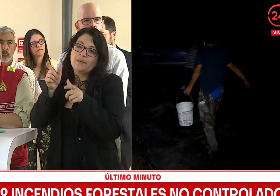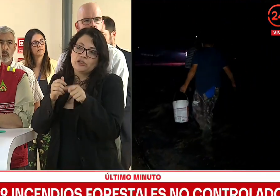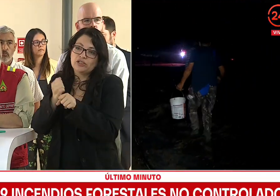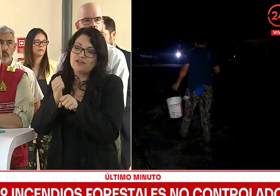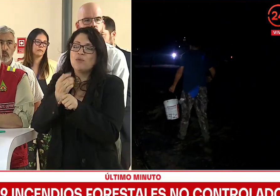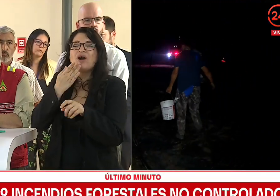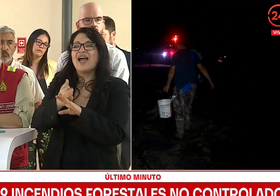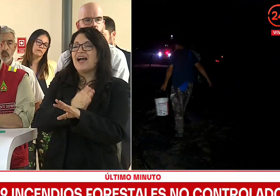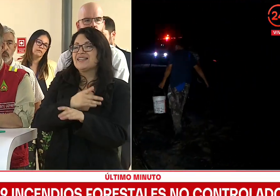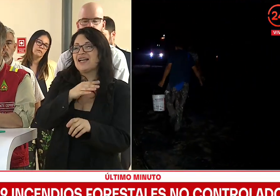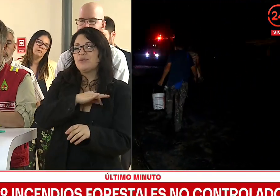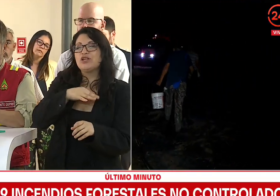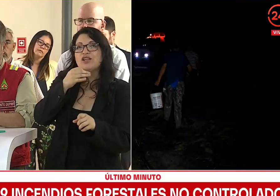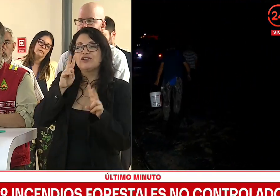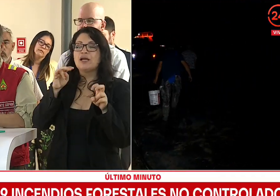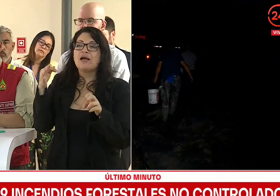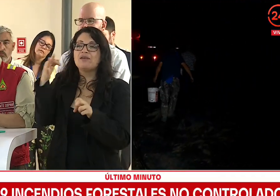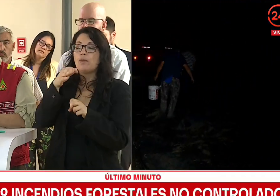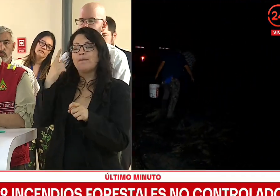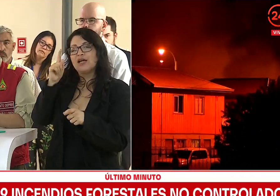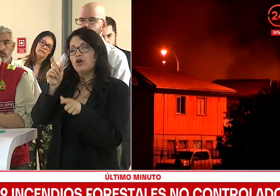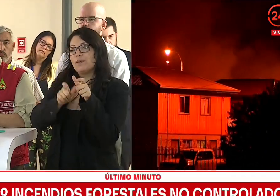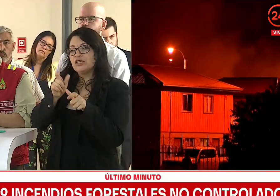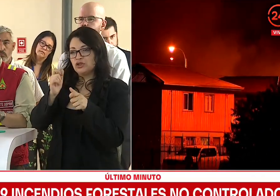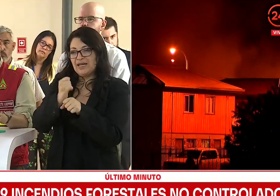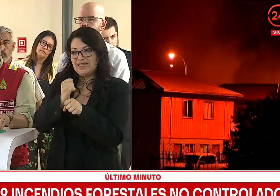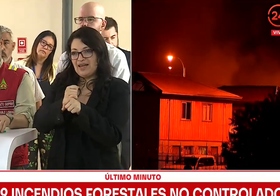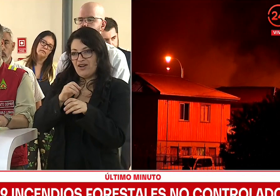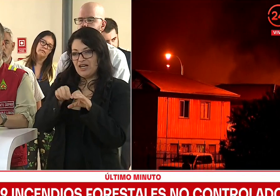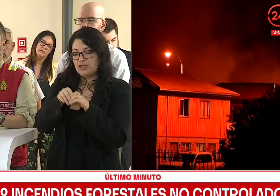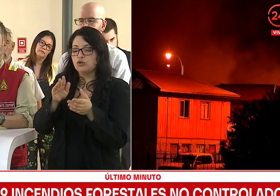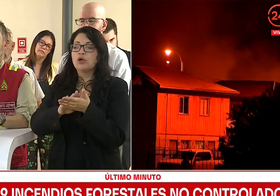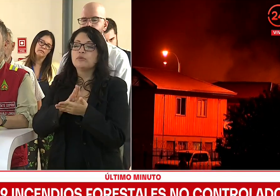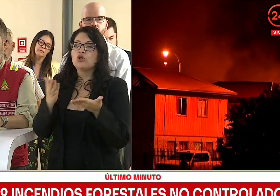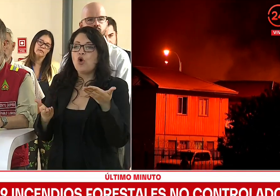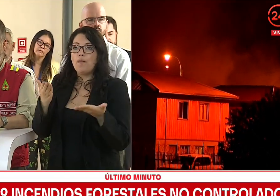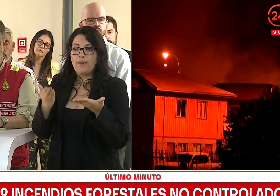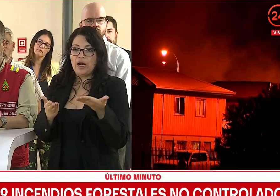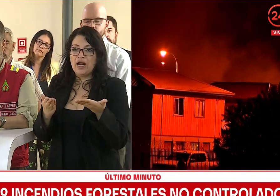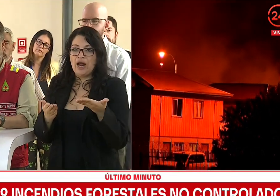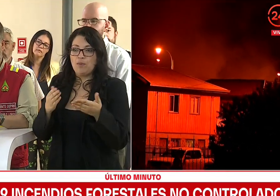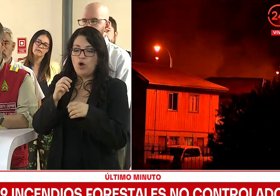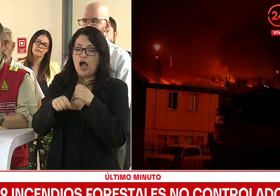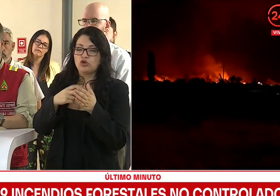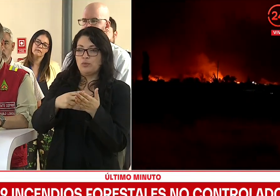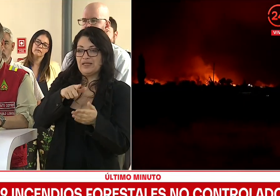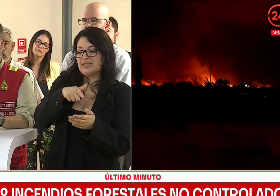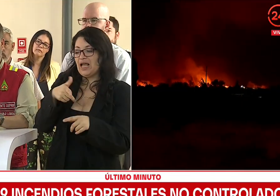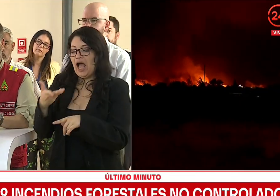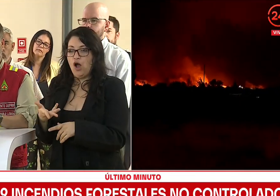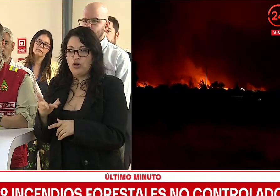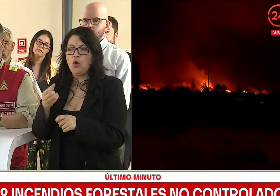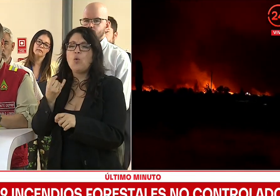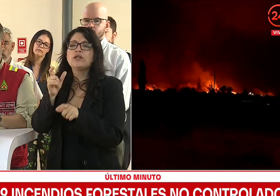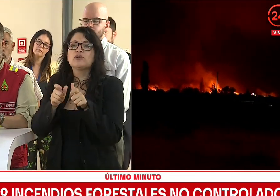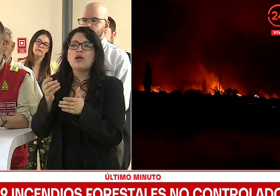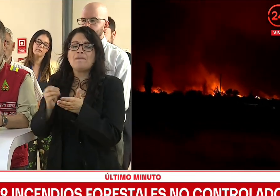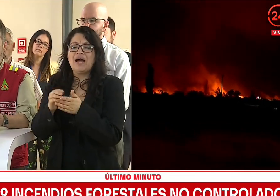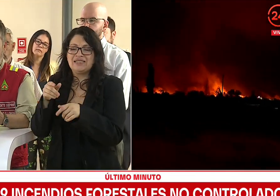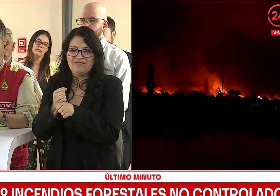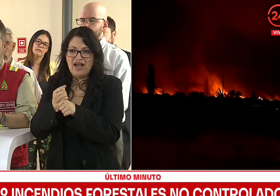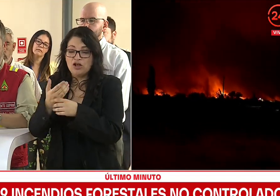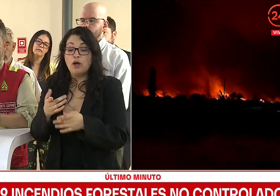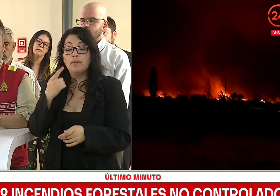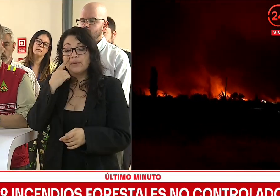el detalle de la diferencia de aeronaves. En cuanto a brigadistas, ¿cuántas brigadas más, cuántas personas más están trabajando en el combate a los incendios? En la época,